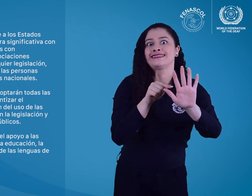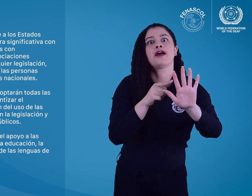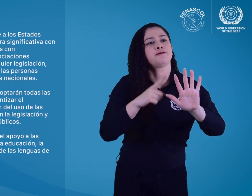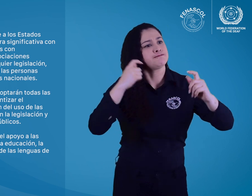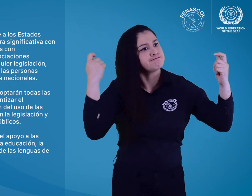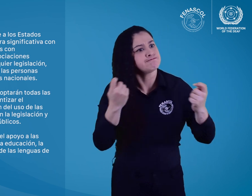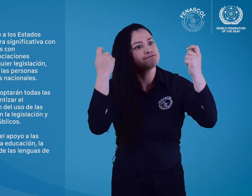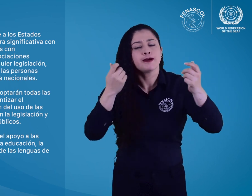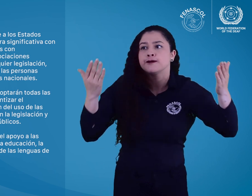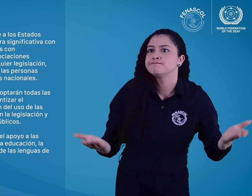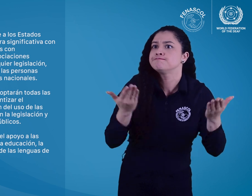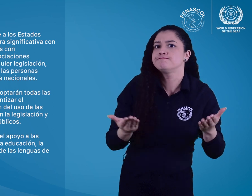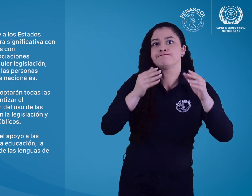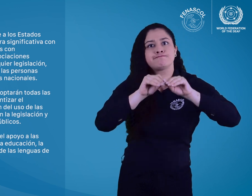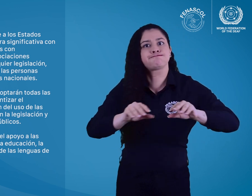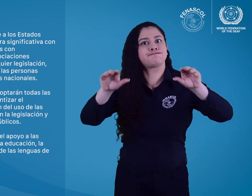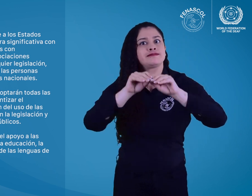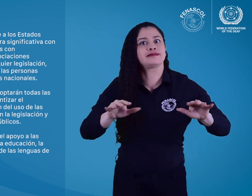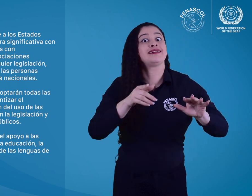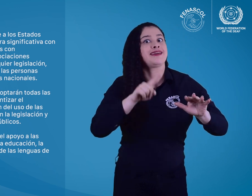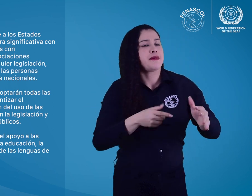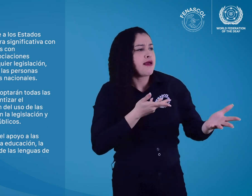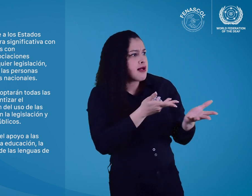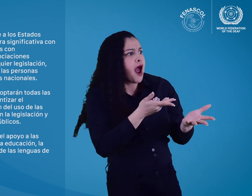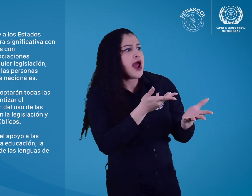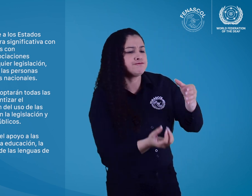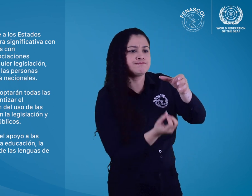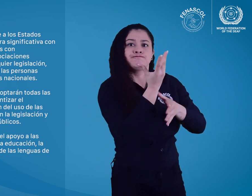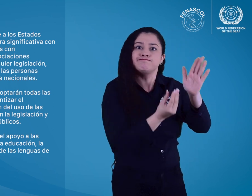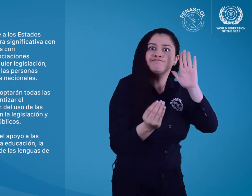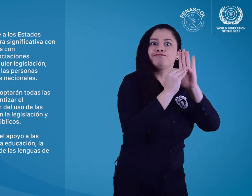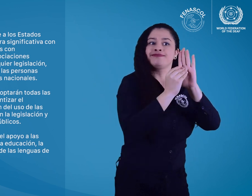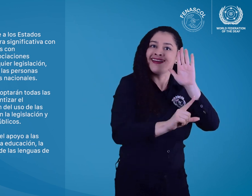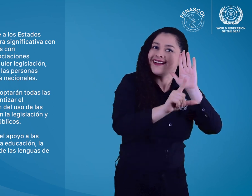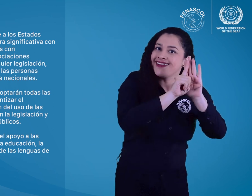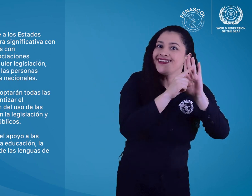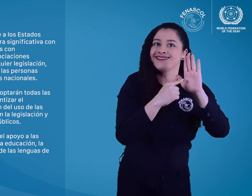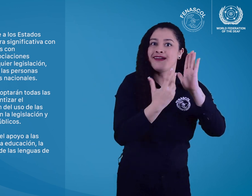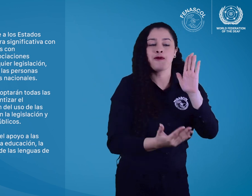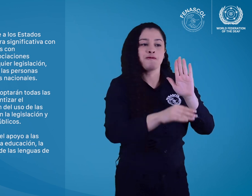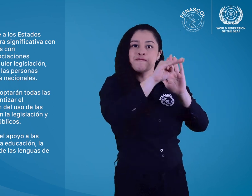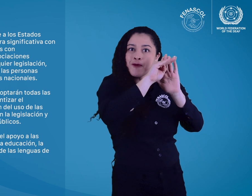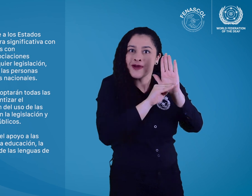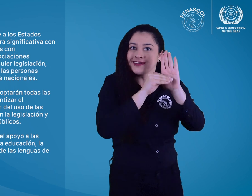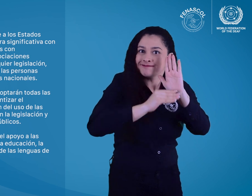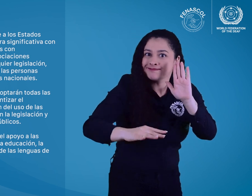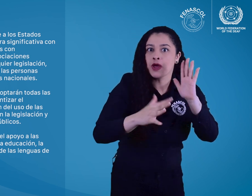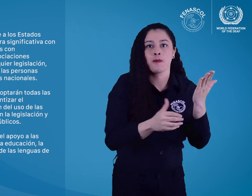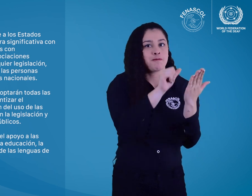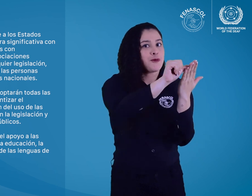reconocimiento y la promoción del uso de las lenguas de señas nacionales en la legislación y en las políticas